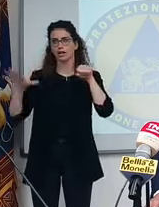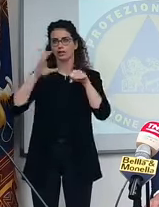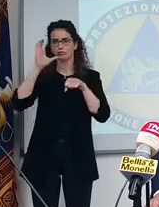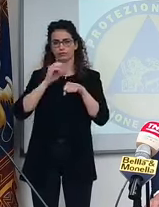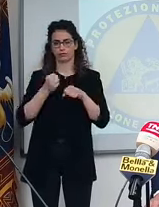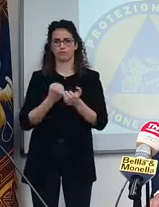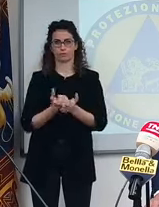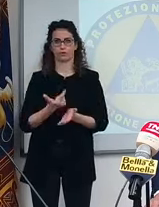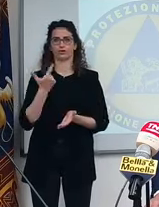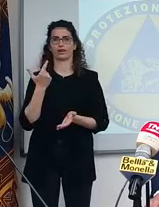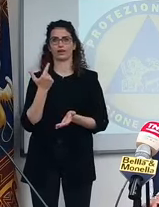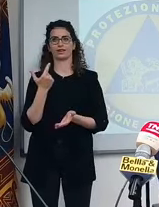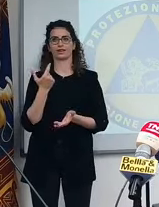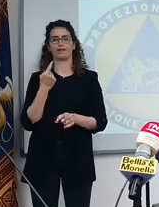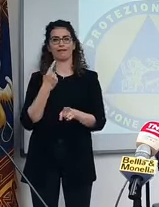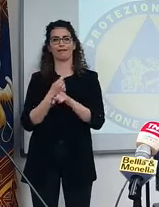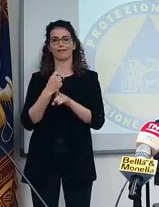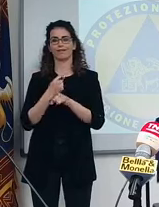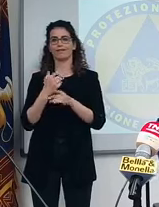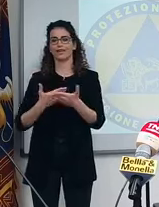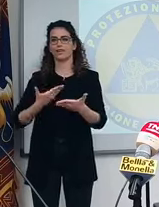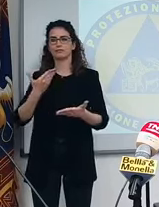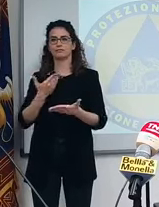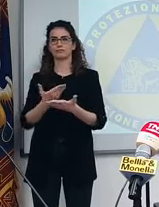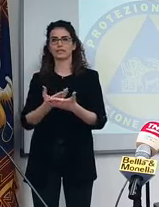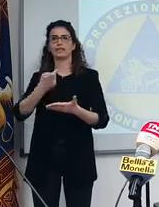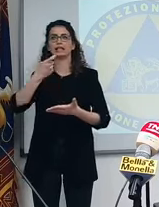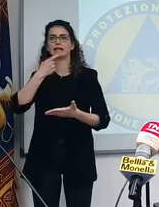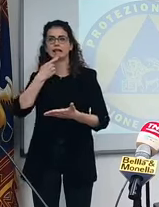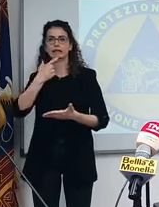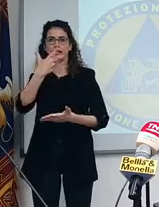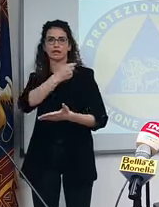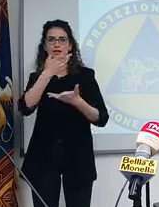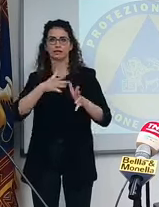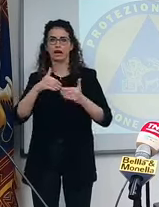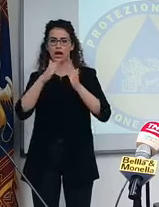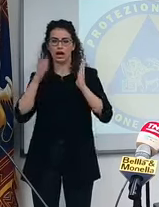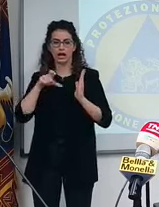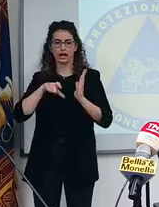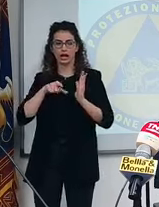E dobbiamo dare garanzie sul fatto che chi è vaccinato non deve far quarantena.